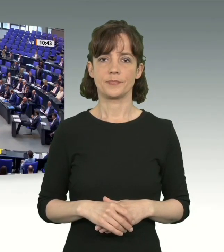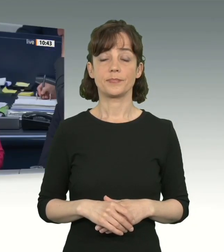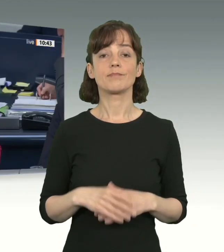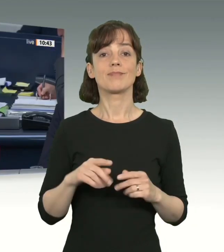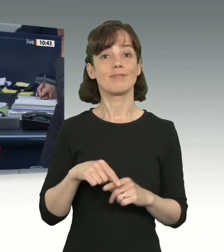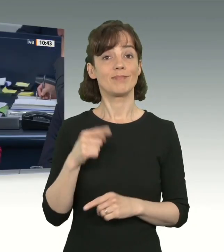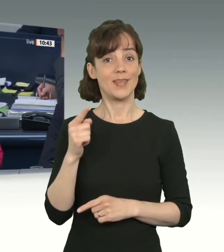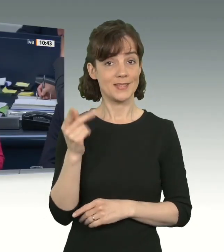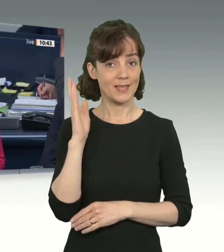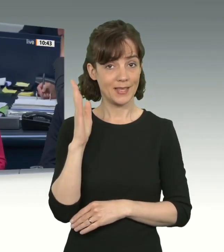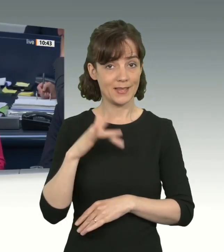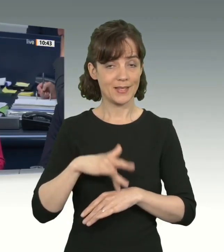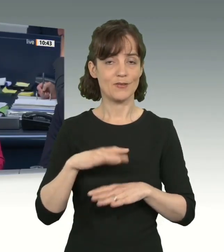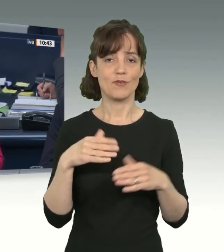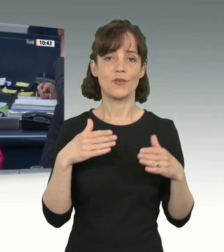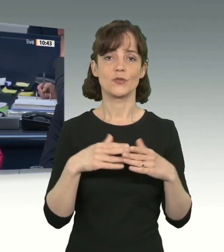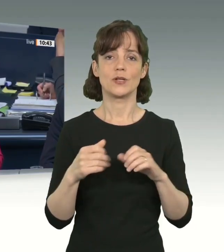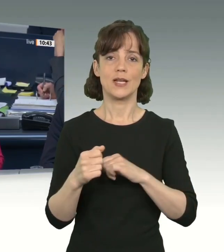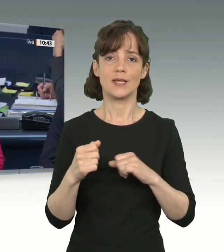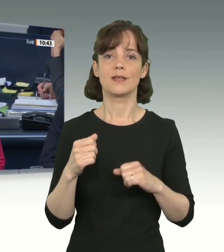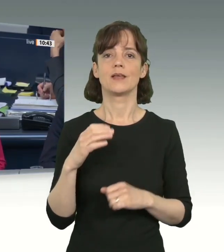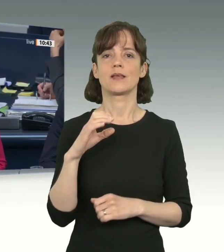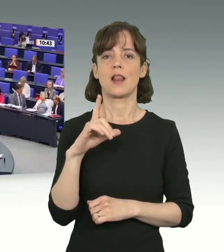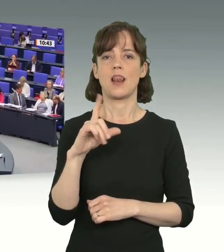Nächste Rednerin für die Fraktion Die Linke, Klara Bünger.